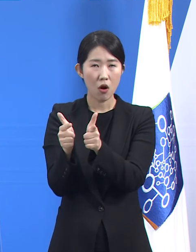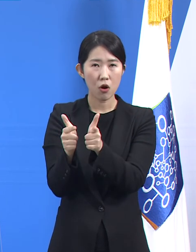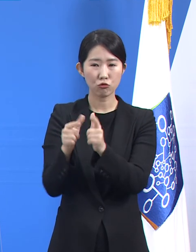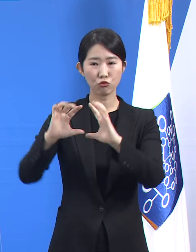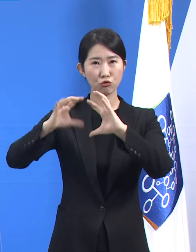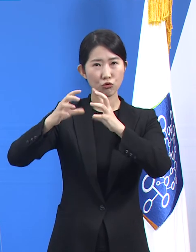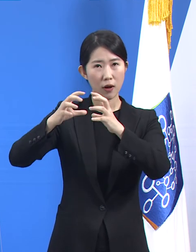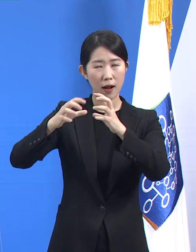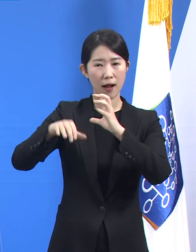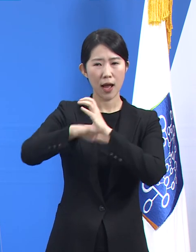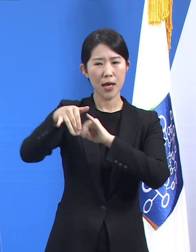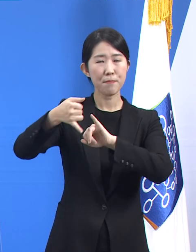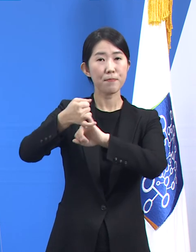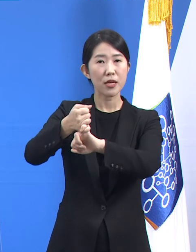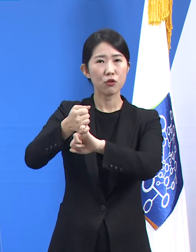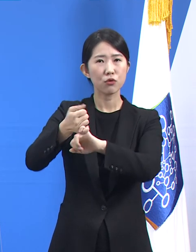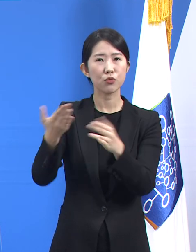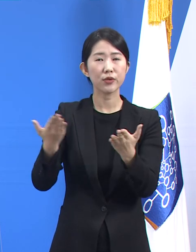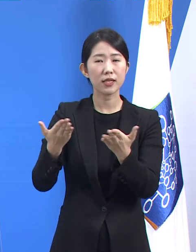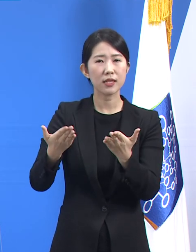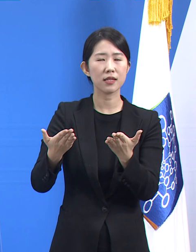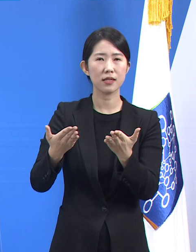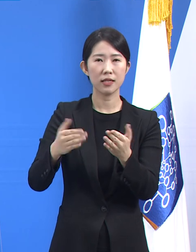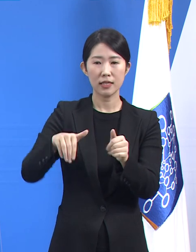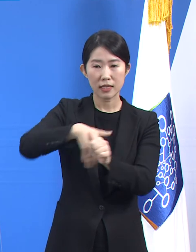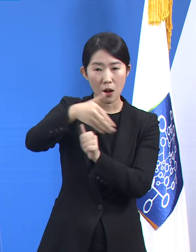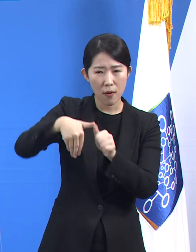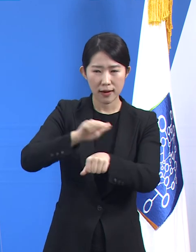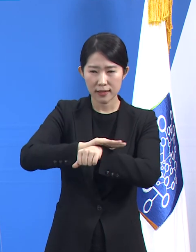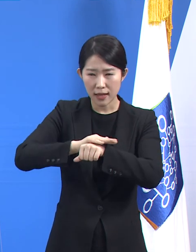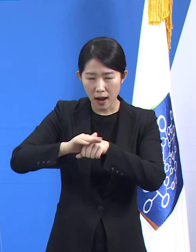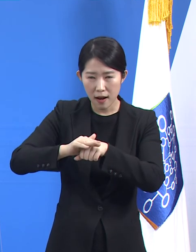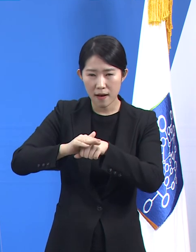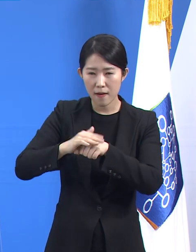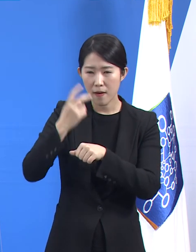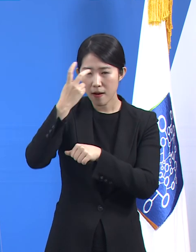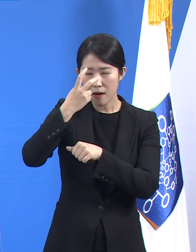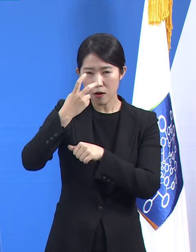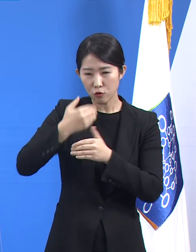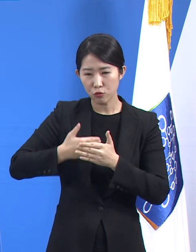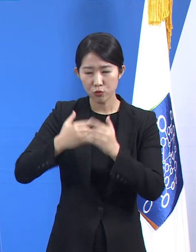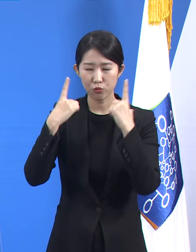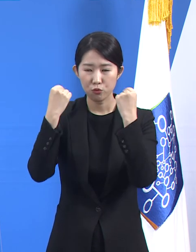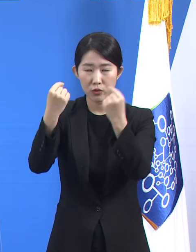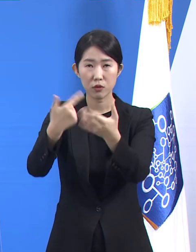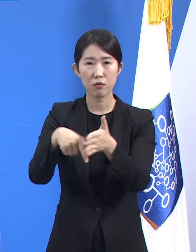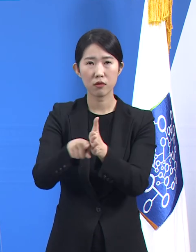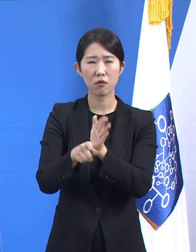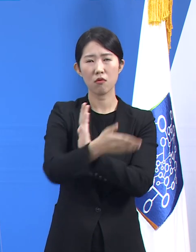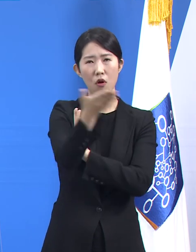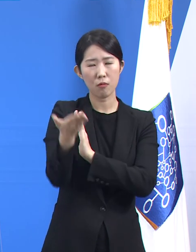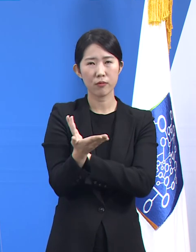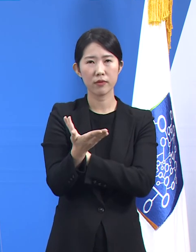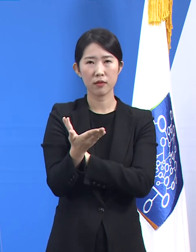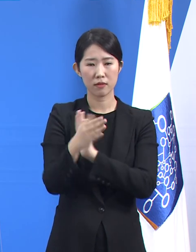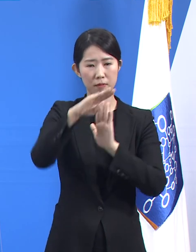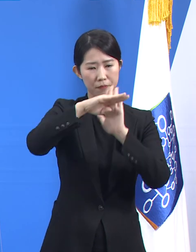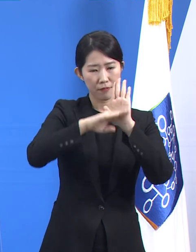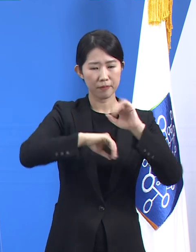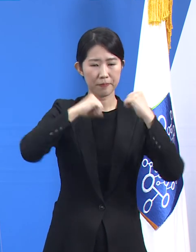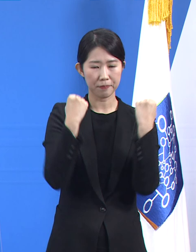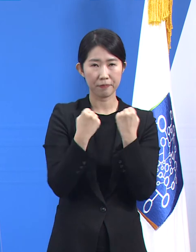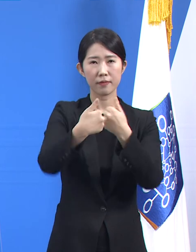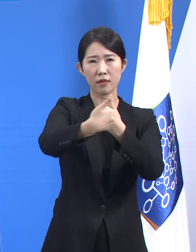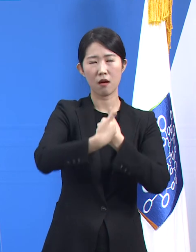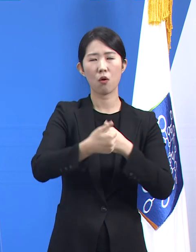잘 지켜내려면 시민들의 생활 속 실천의 지속성이 매우 중요합니다. 사적 모임은 최대한 3가구,